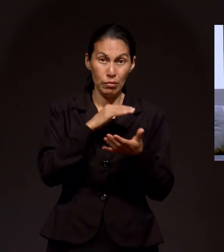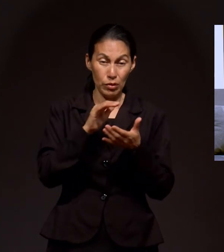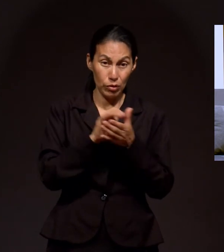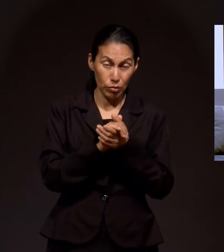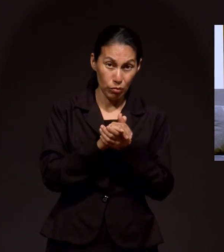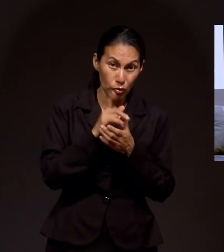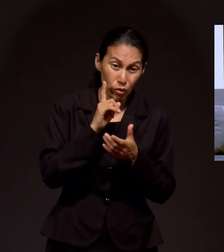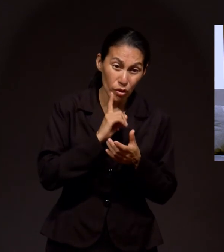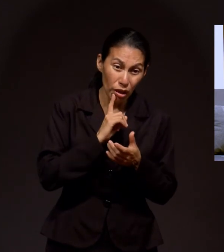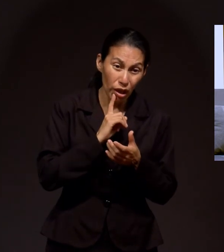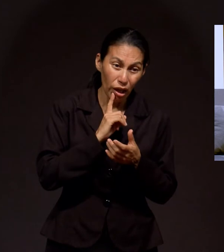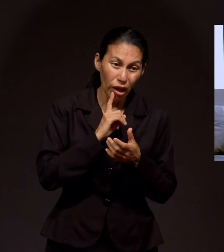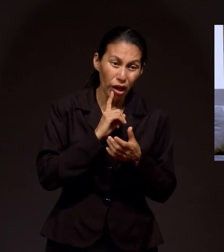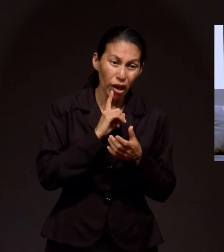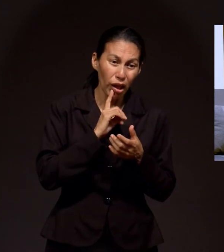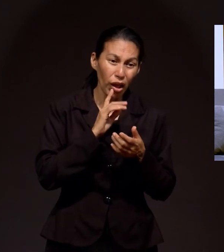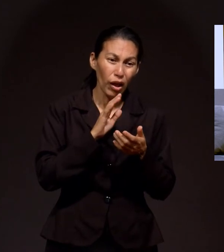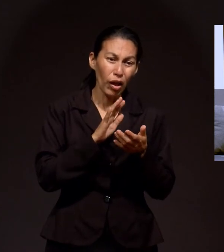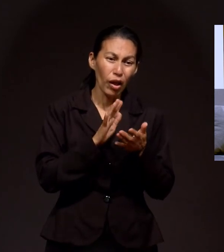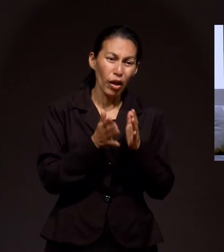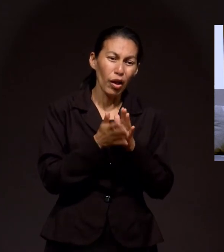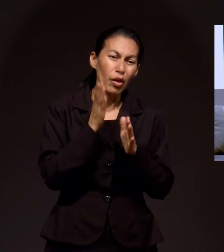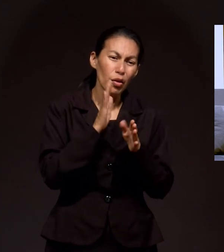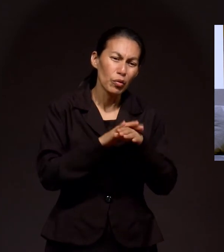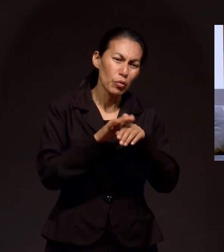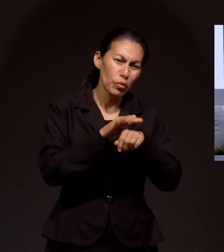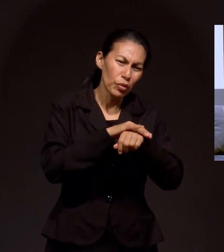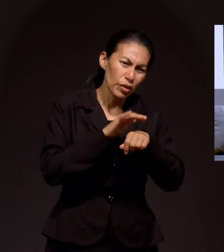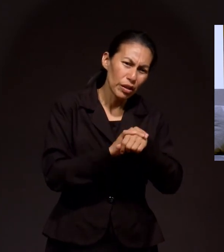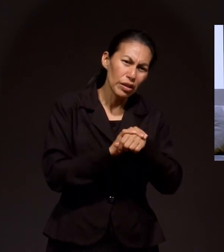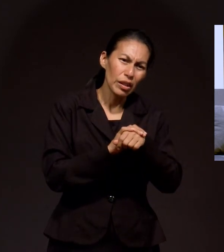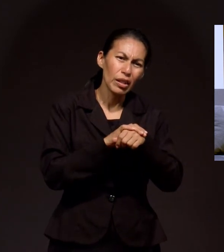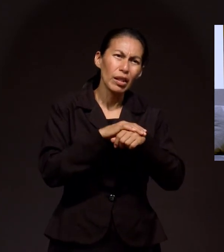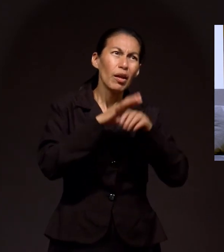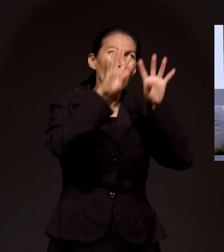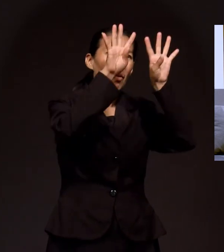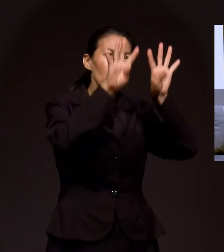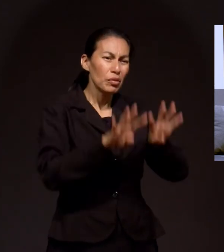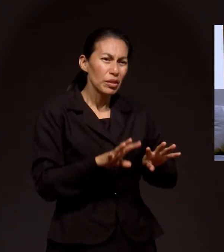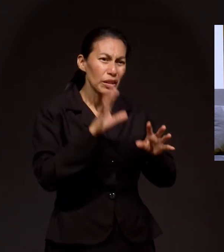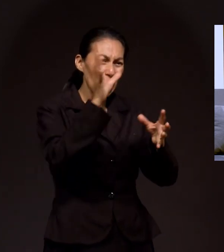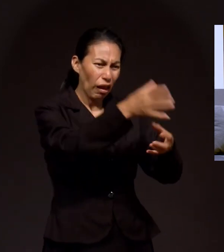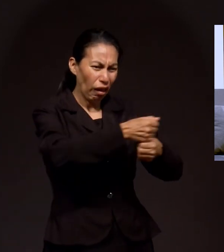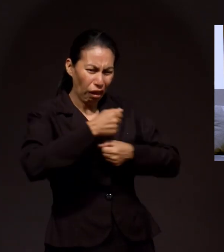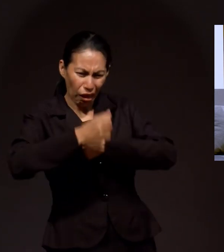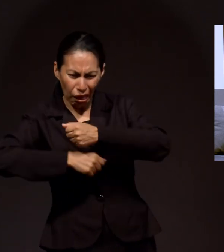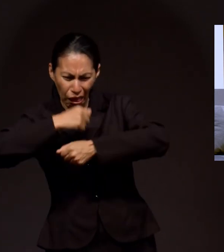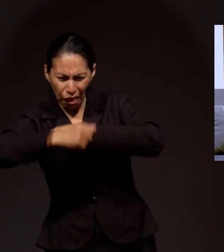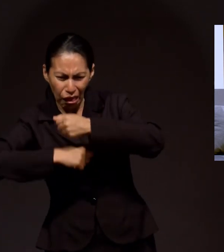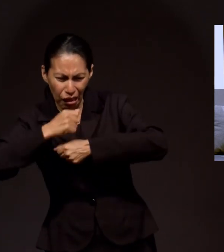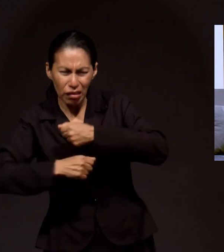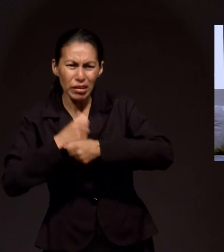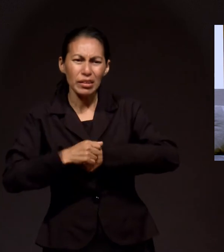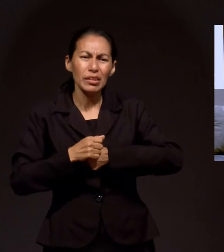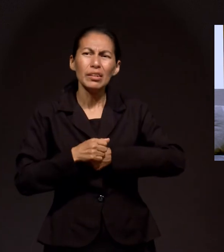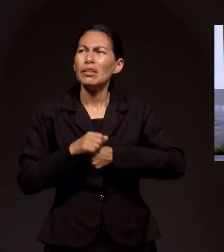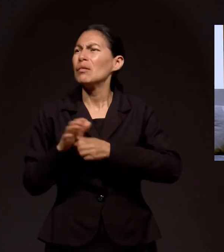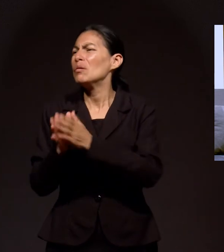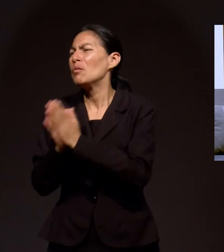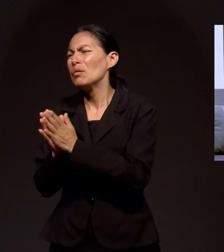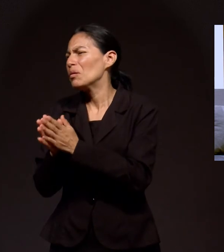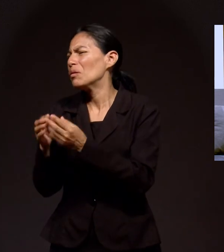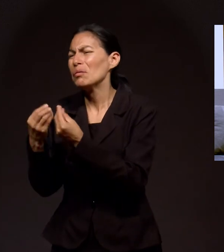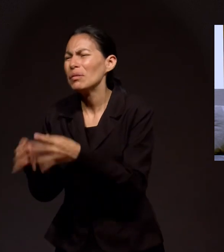mi esposa agarró unas toallas sucias que había en unas cortinas, me vendó y ella solo me decía, no me dejes. Yo solo escuchaba la voz a lo lejos